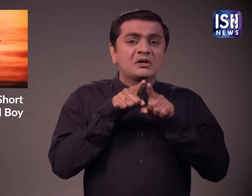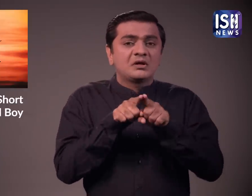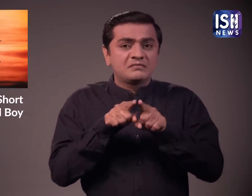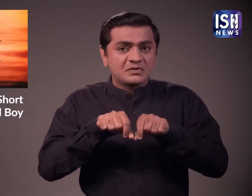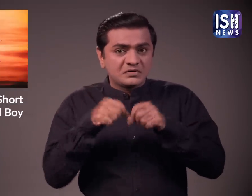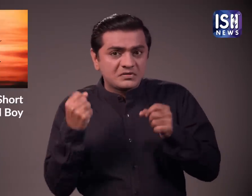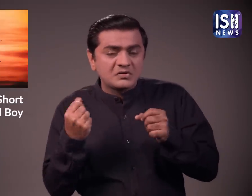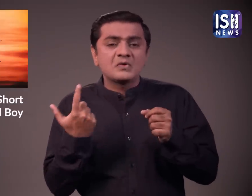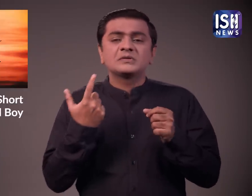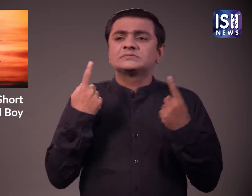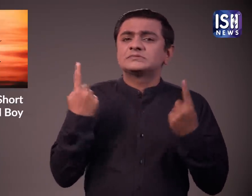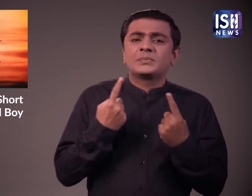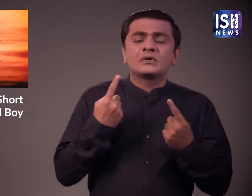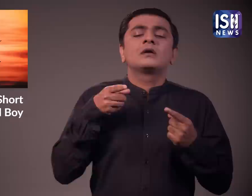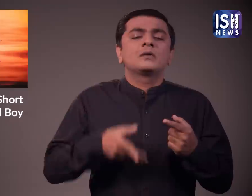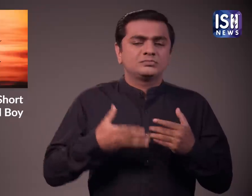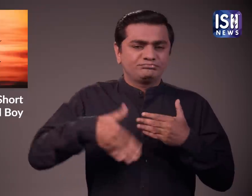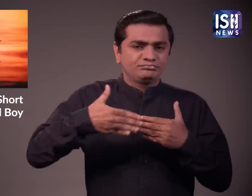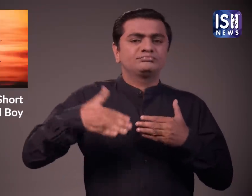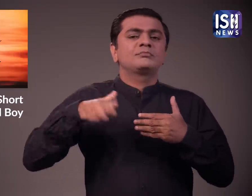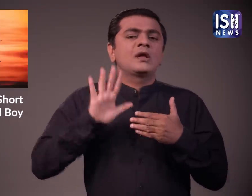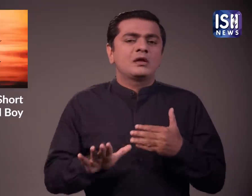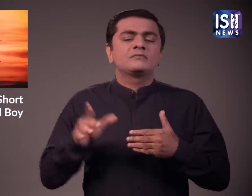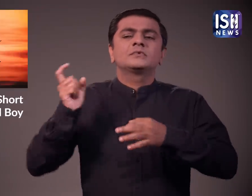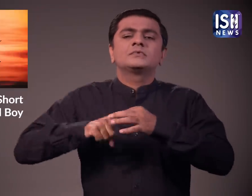लिए था या कुछ और जैसे ब्रेक अप आदी